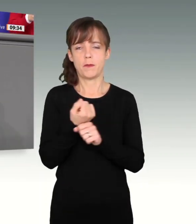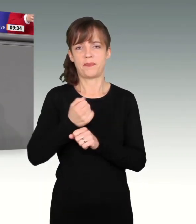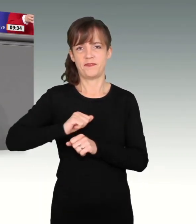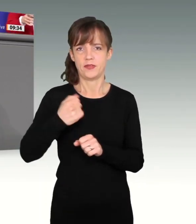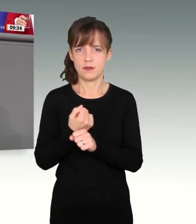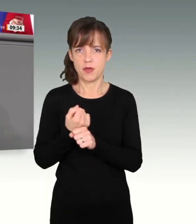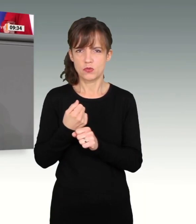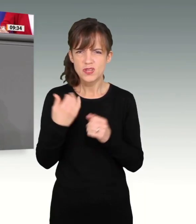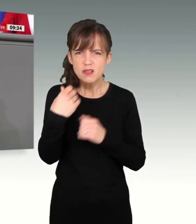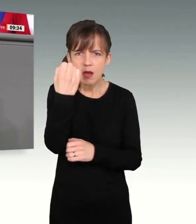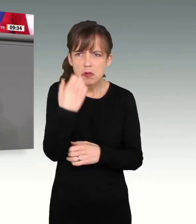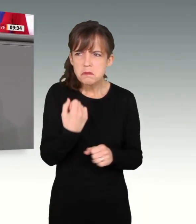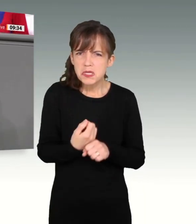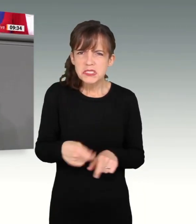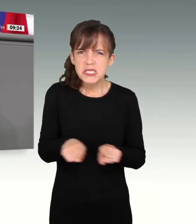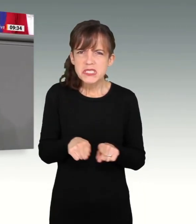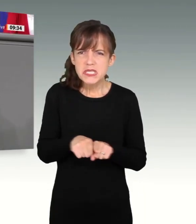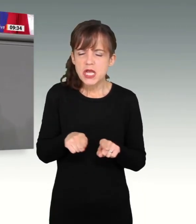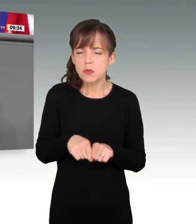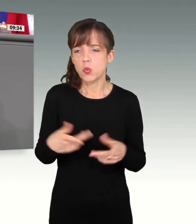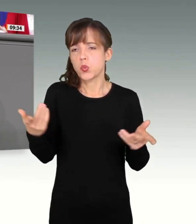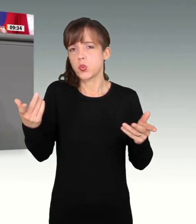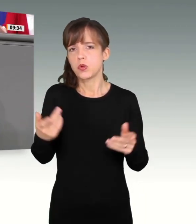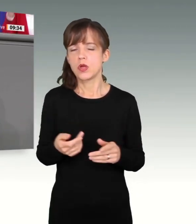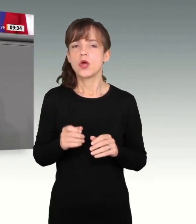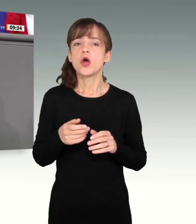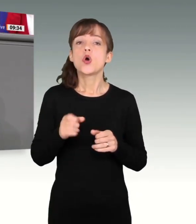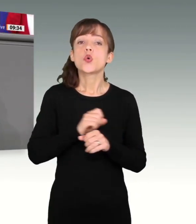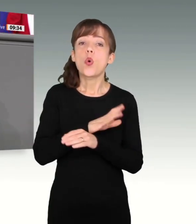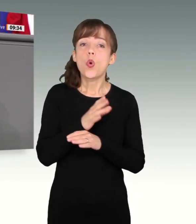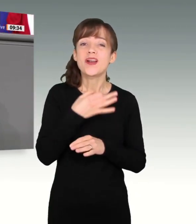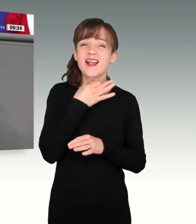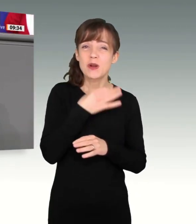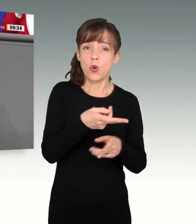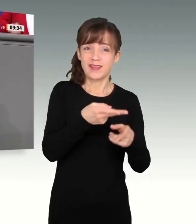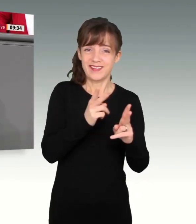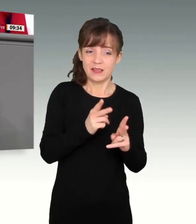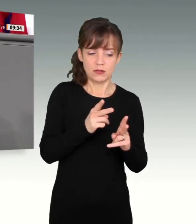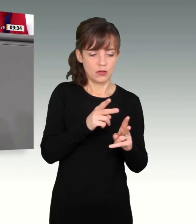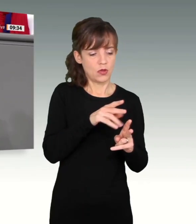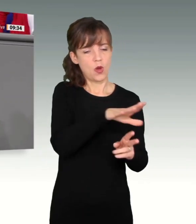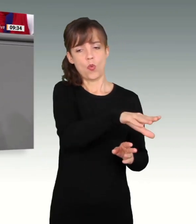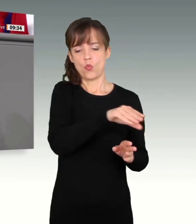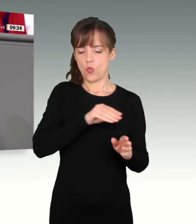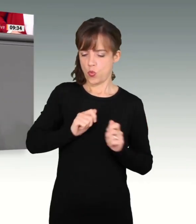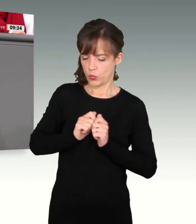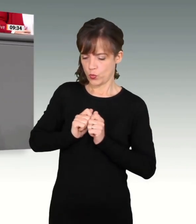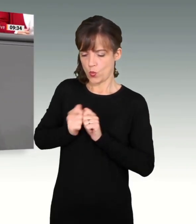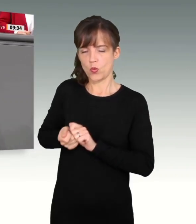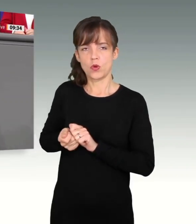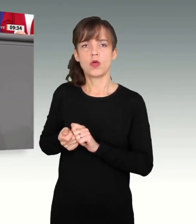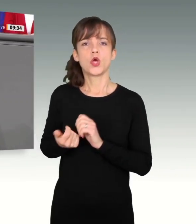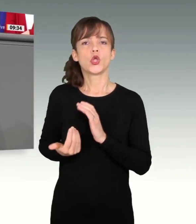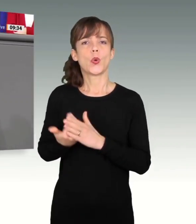Ampel macht nun gar keine Ehe mehr daraus. Angebliche Corona-Notkredite werden ganz offen als Rücklagen in den neuen Klima und